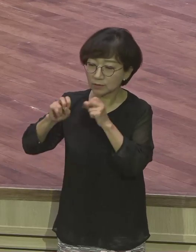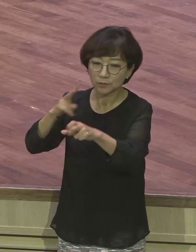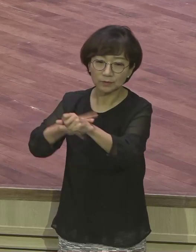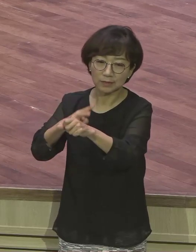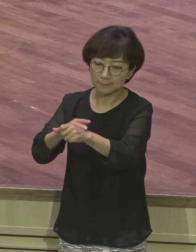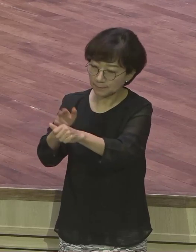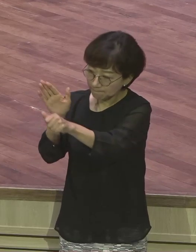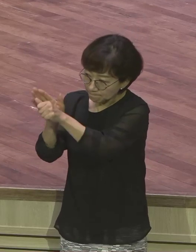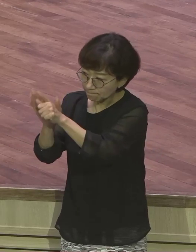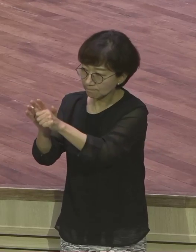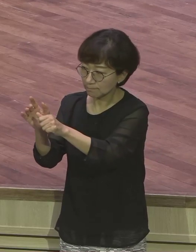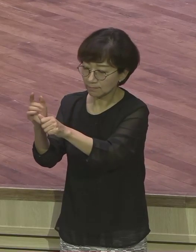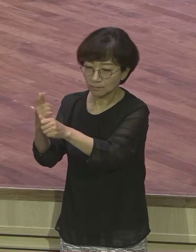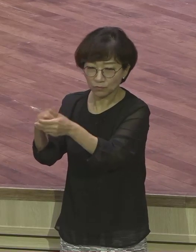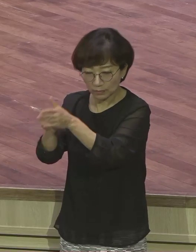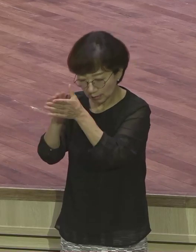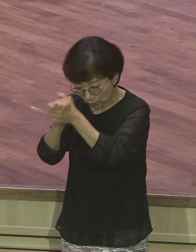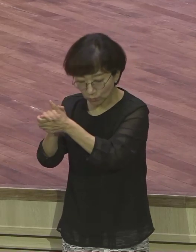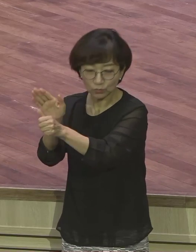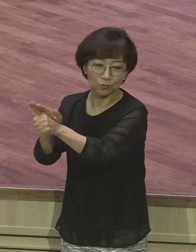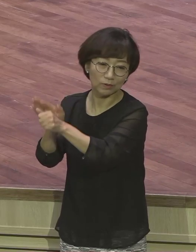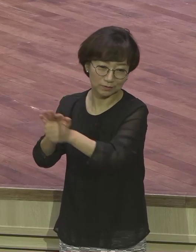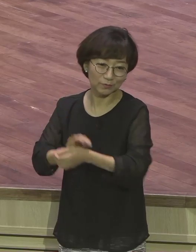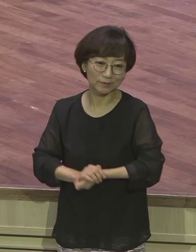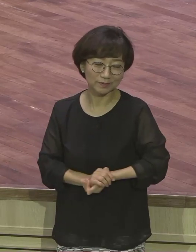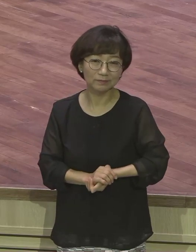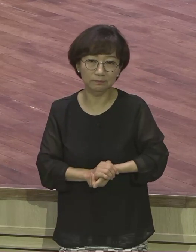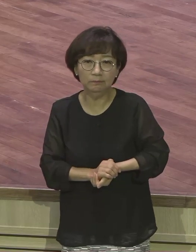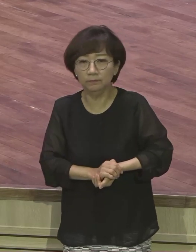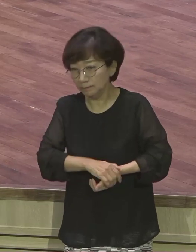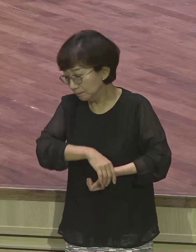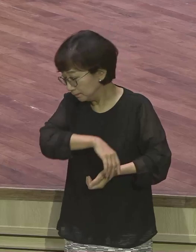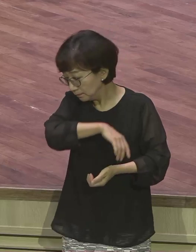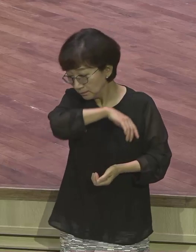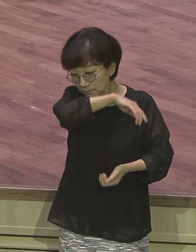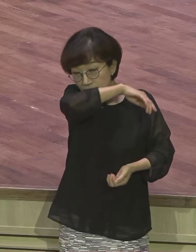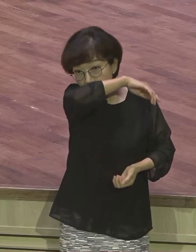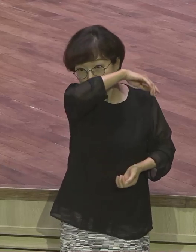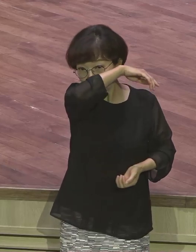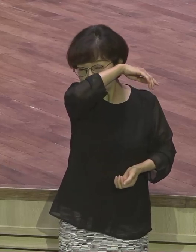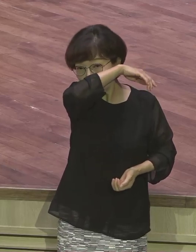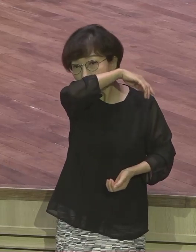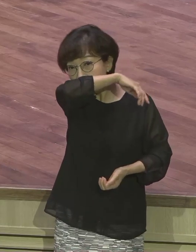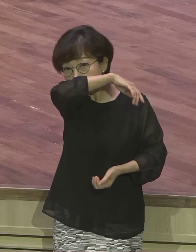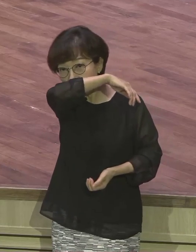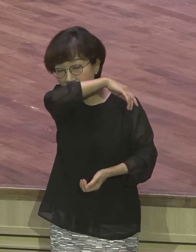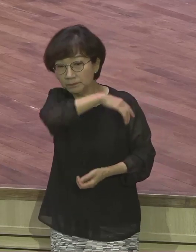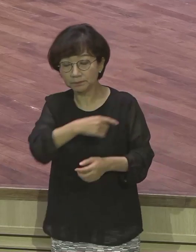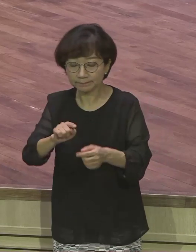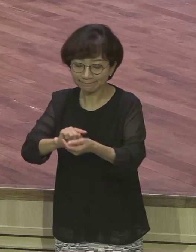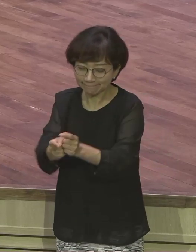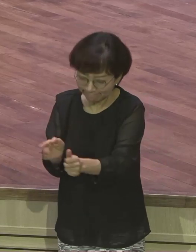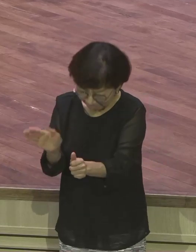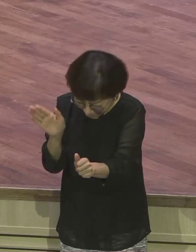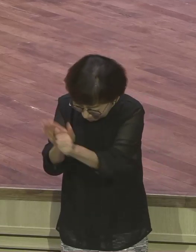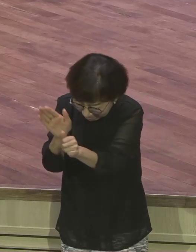위해서 생을 드리는 사람들이잖아요. 어떤 말이 뭐 필요합니까? 그렇게 경량을 위로해주고 힘주고